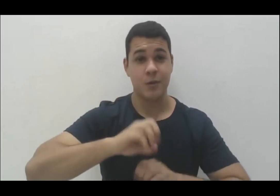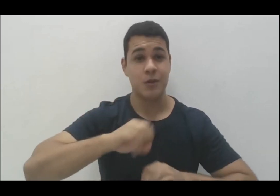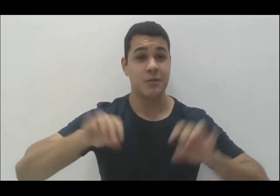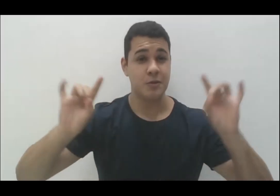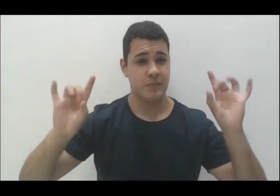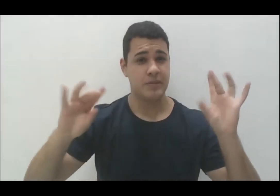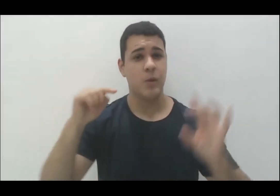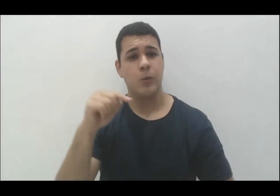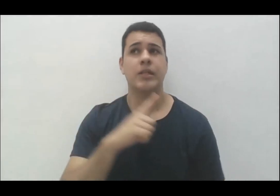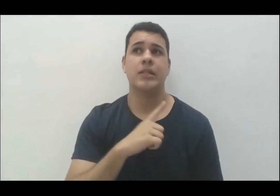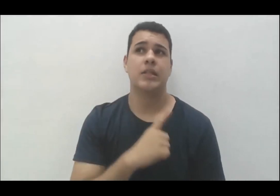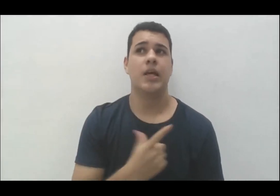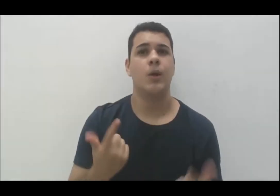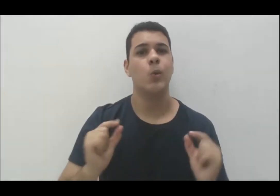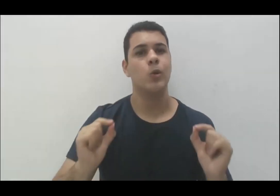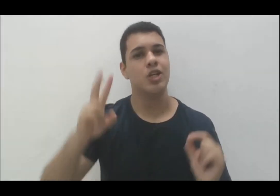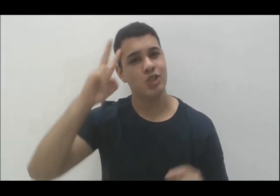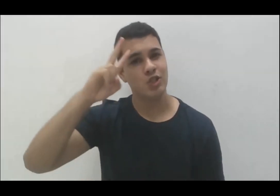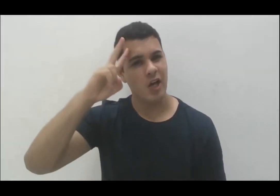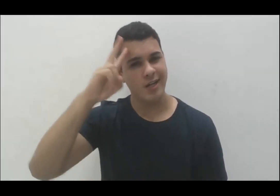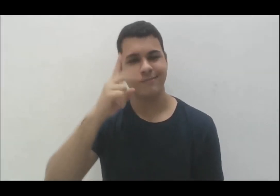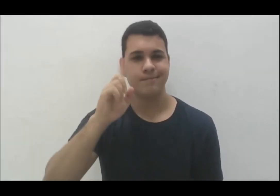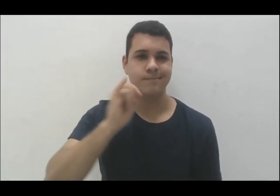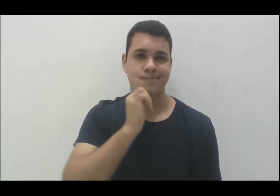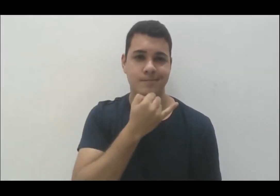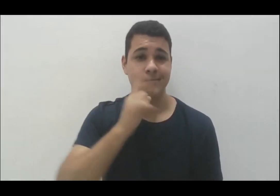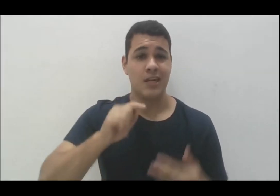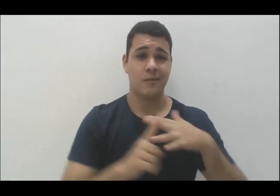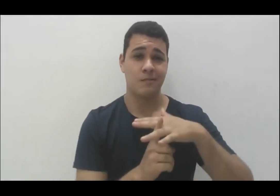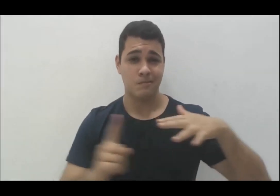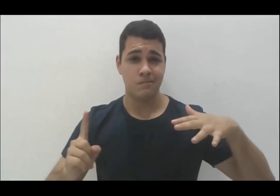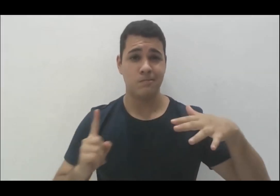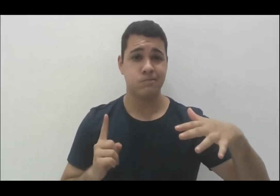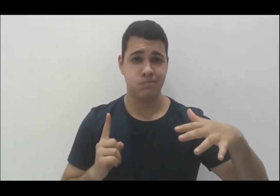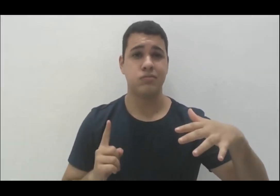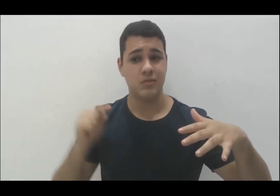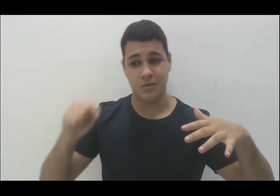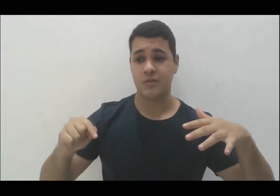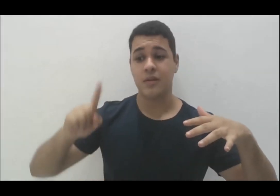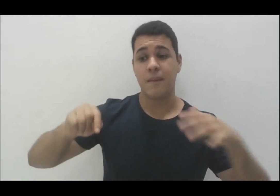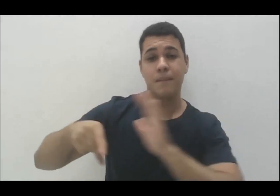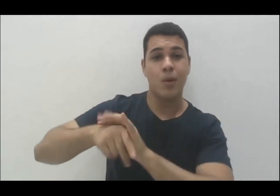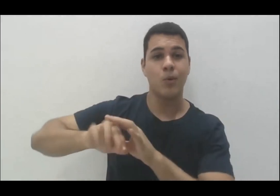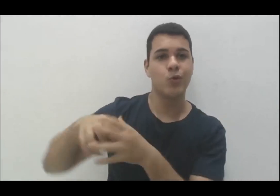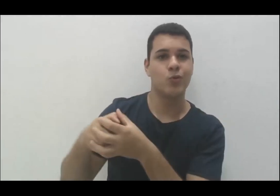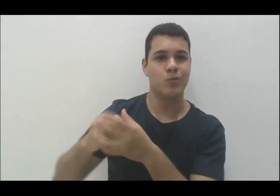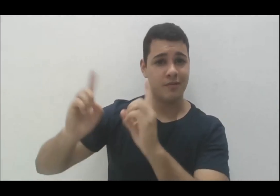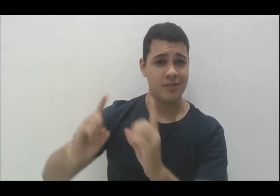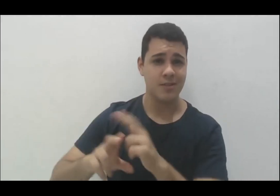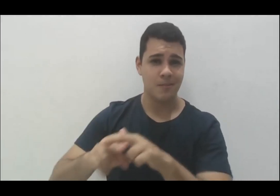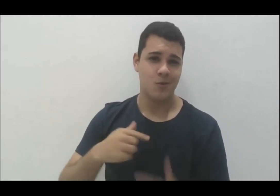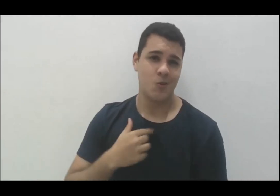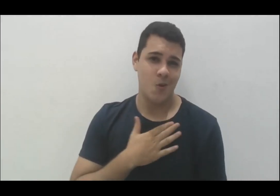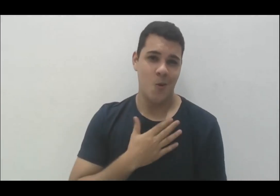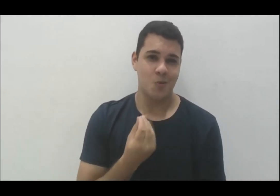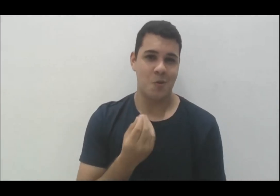história muito triste de exclusão para uma parcela dessa população. Então, não gosto muito dele, mas não